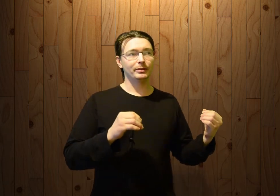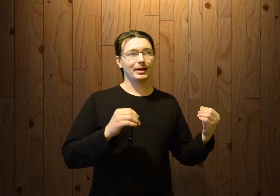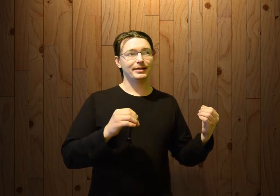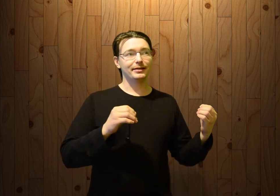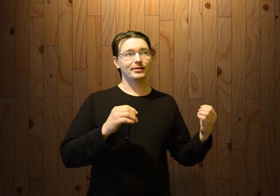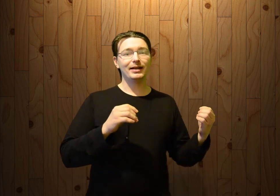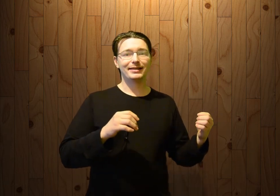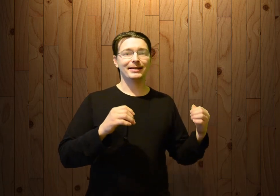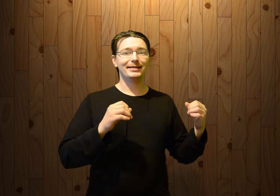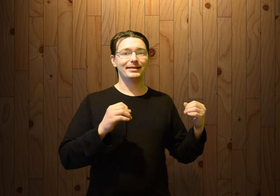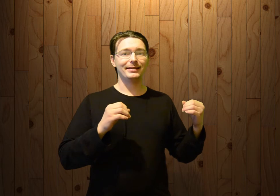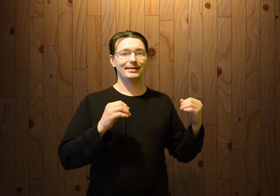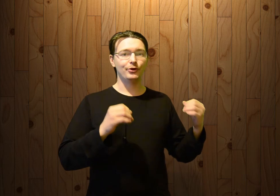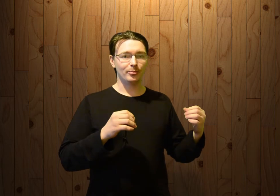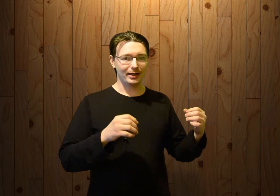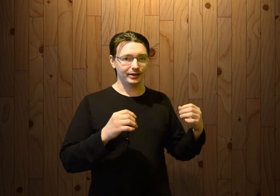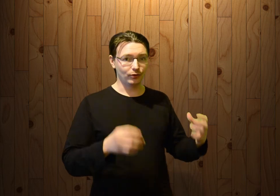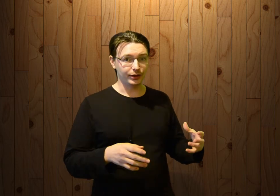праздник назывался Днем Оленевода.